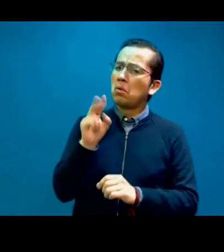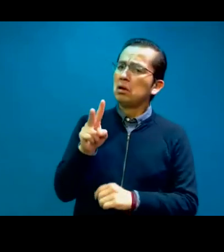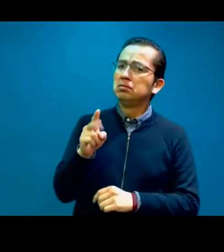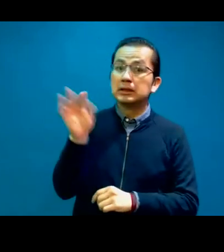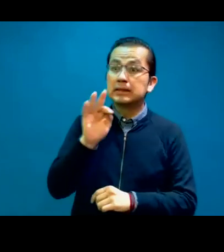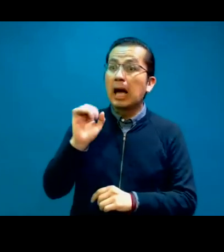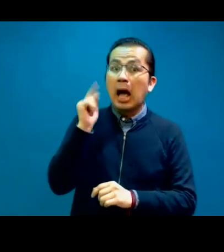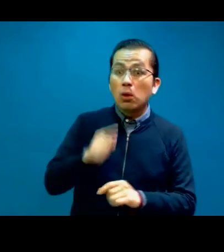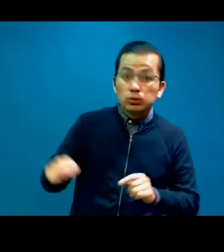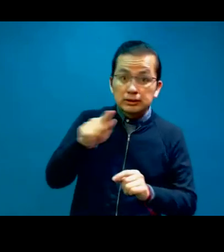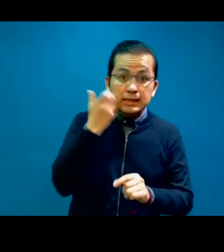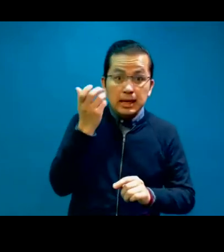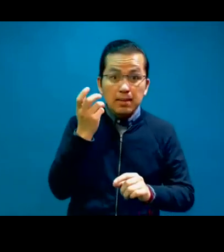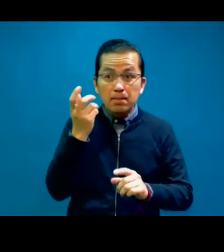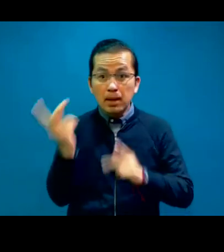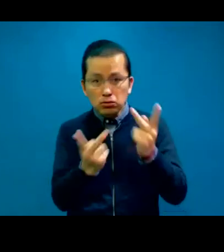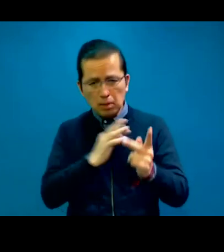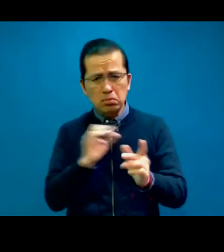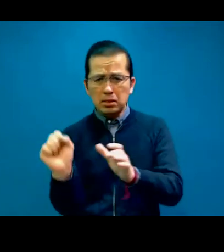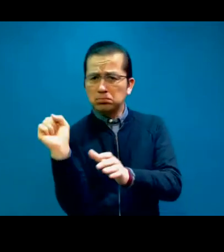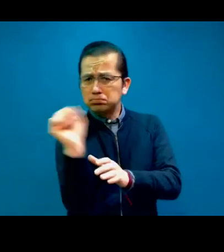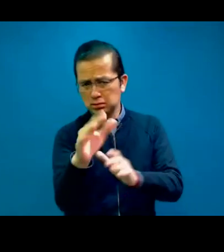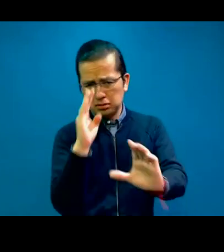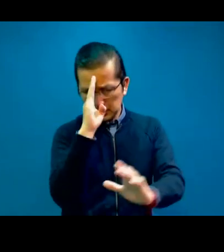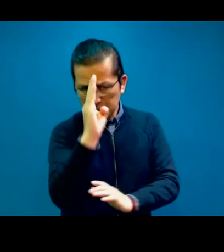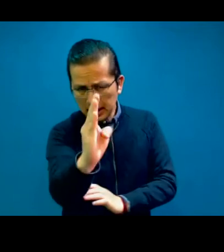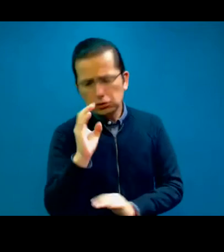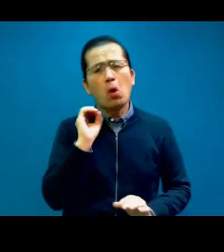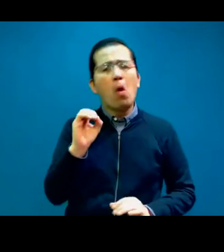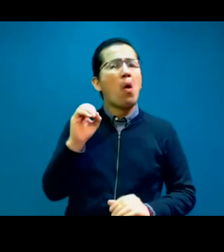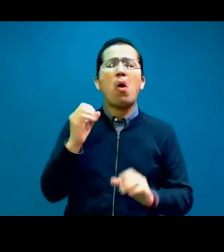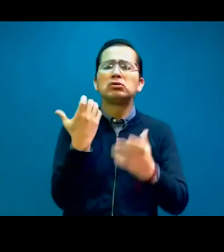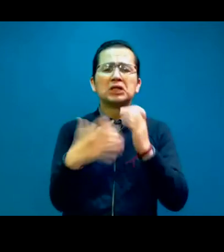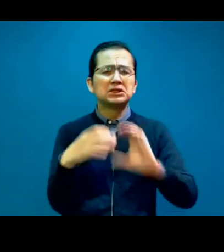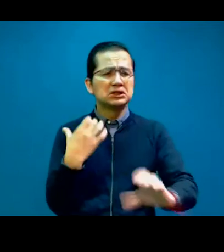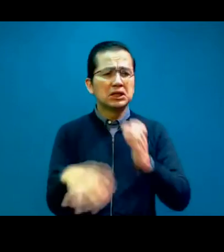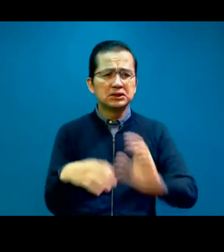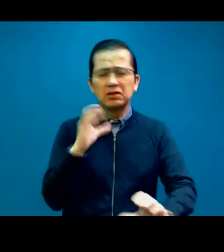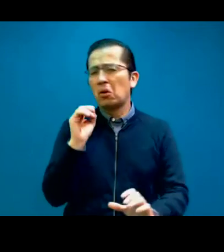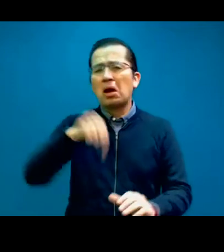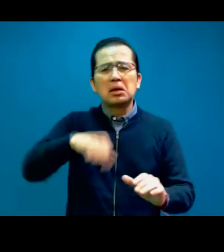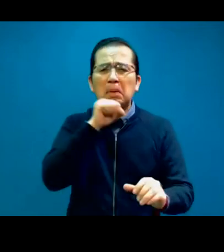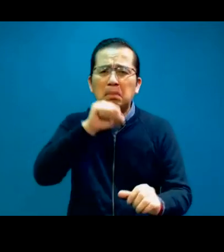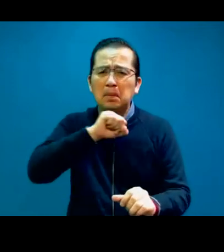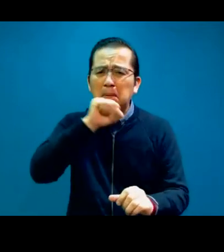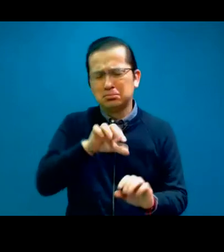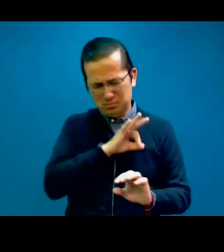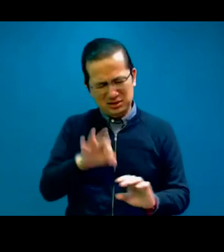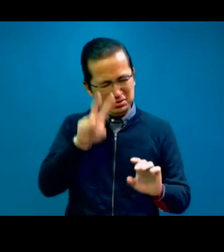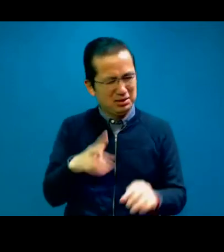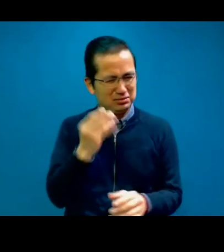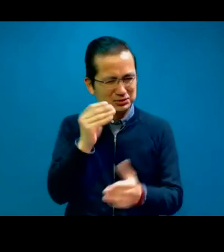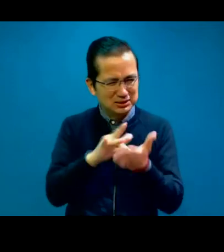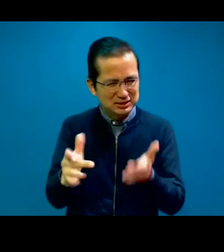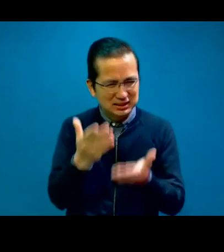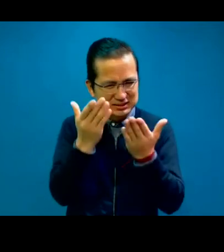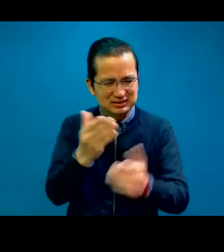las comparten y todo el mundo aquí chismeamos. Para eso está el chat. Tienen esa opción de hacerlo de cualquiera de las dos maneras. Muchísimas gracias, Natalia.